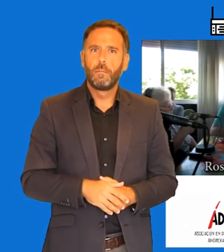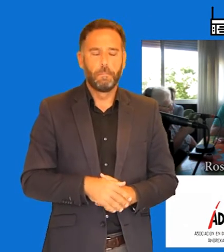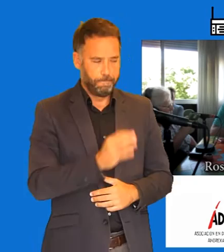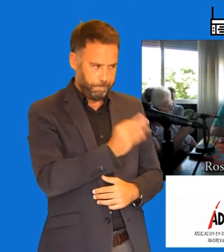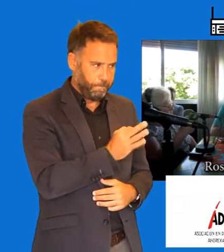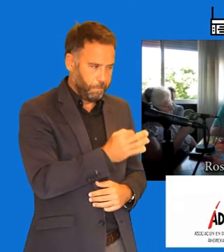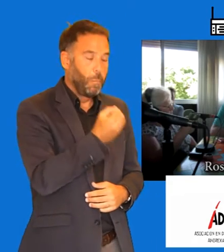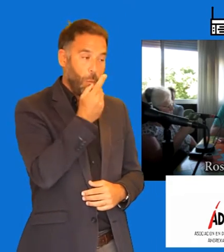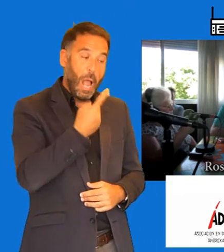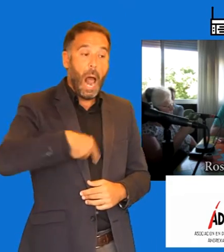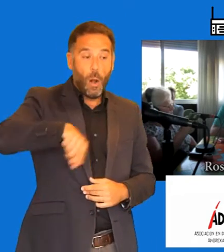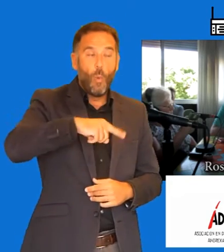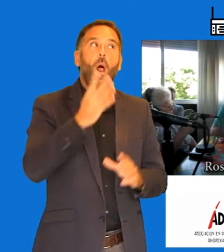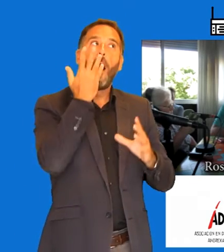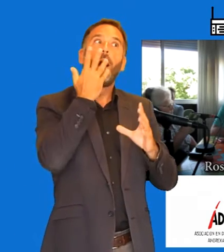lo desean.